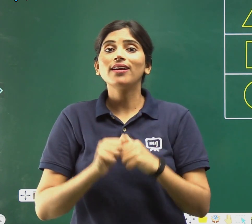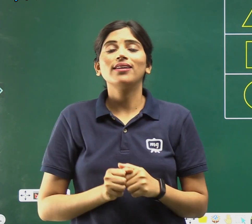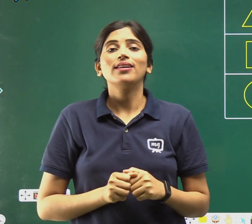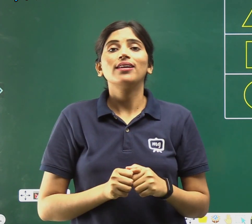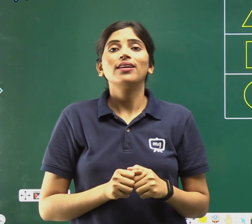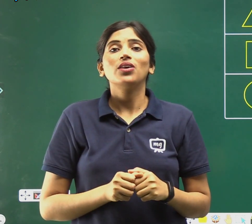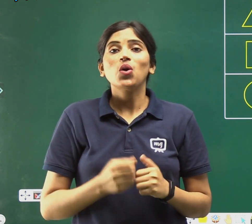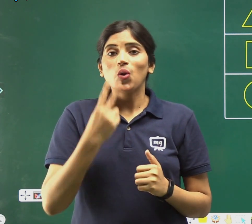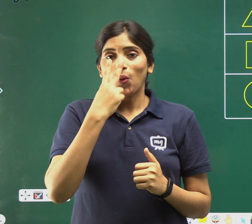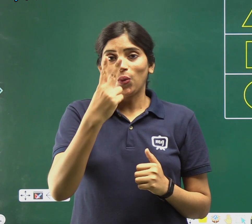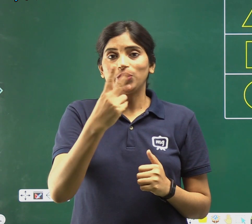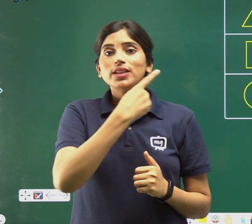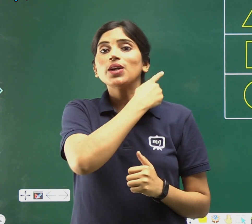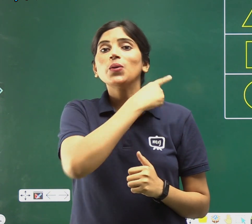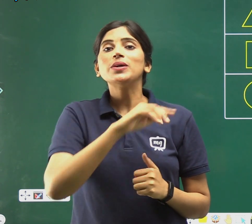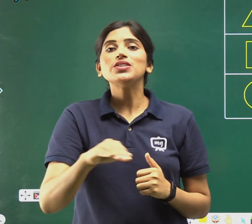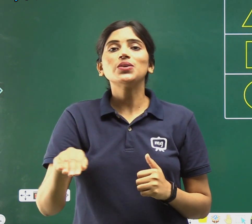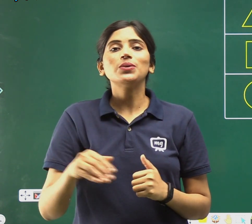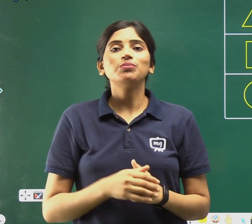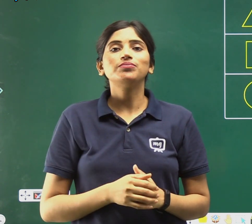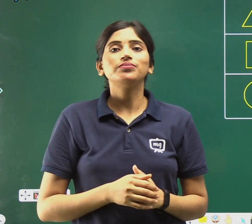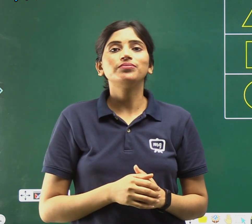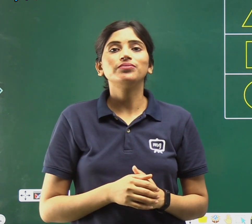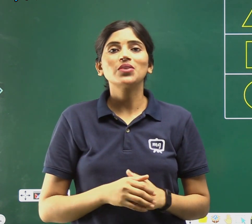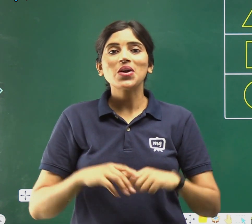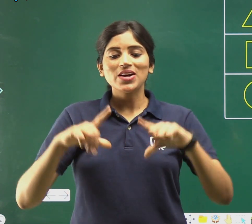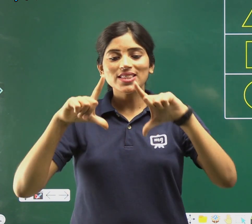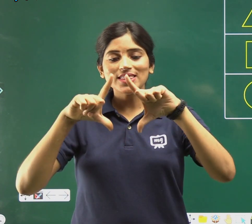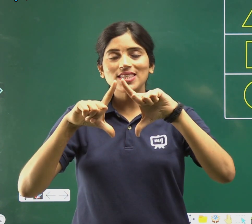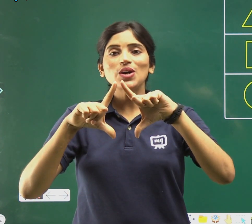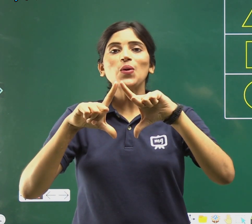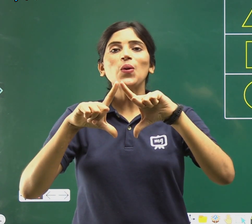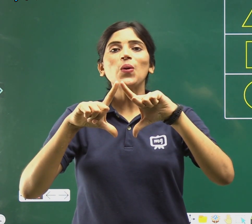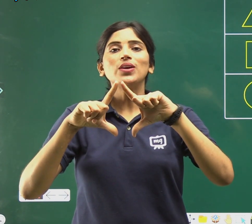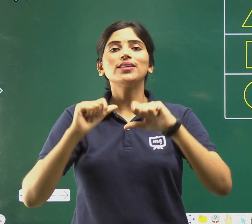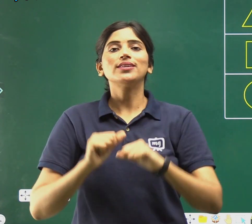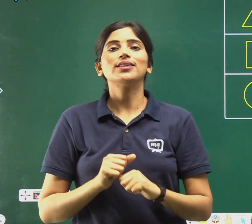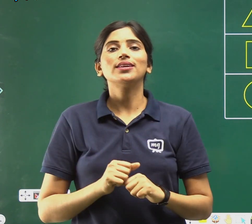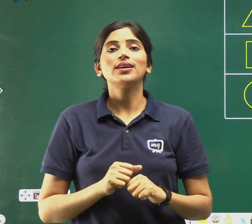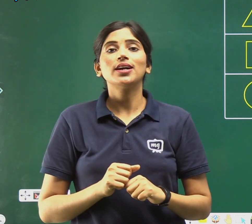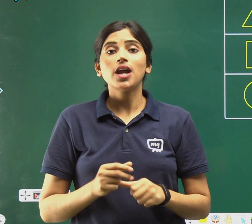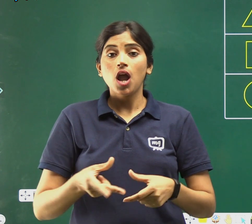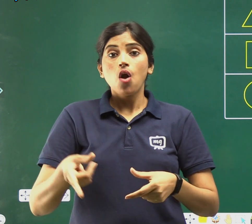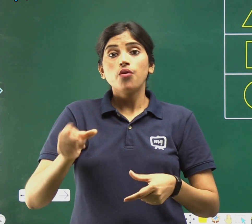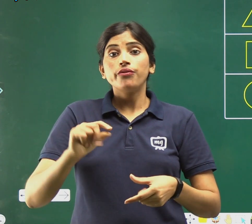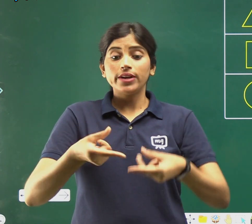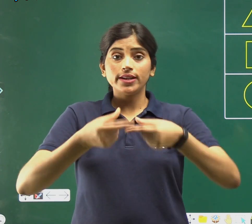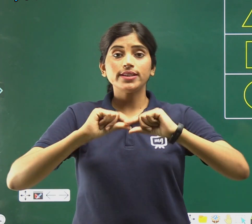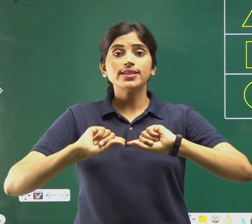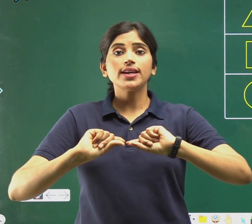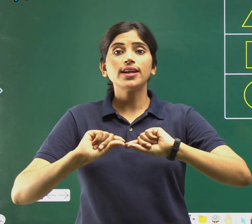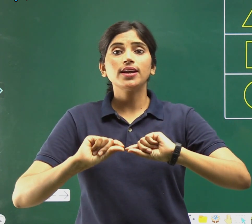देखो बच्चों, तिकौन, फिर नीचे